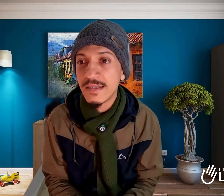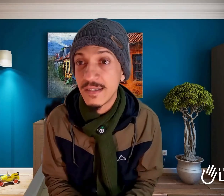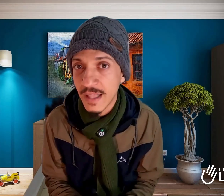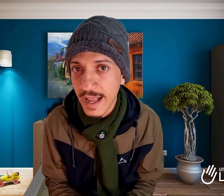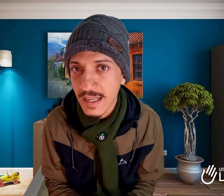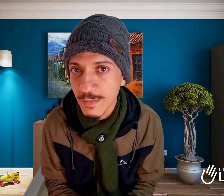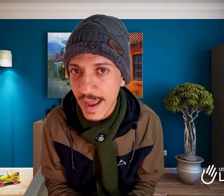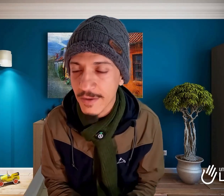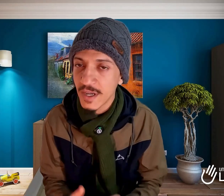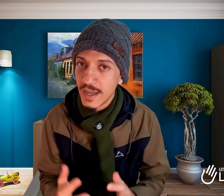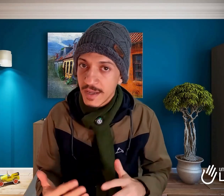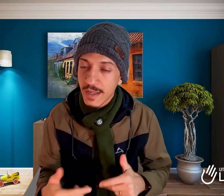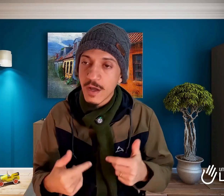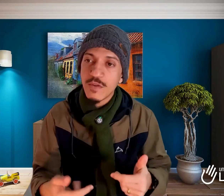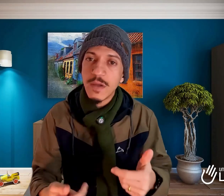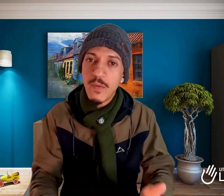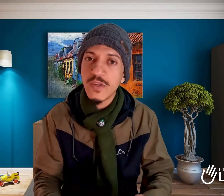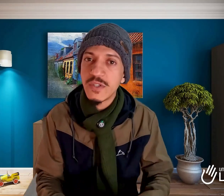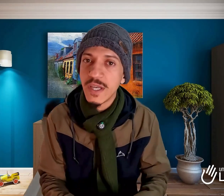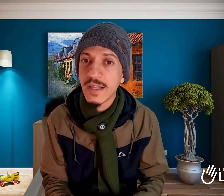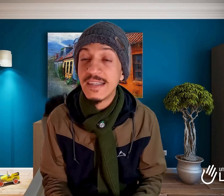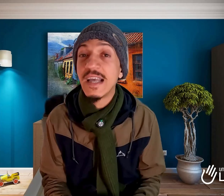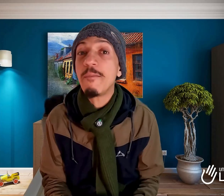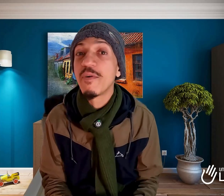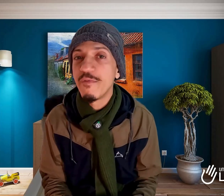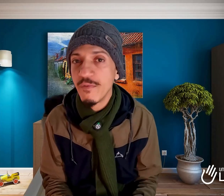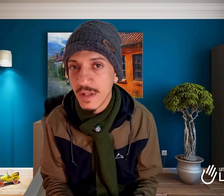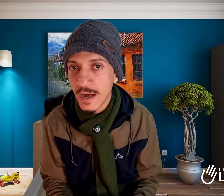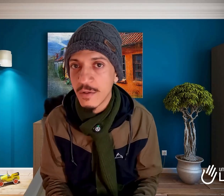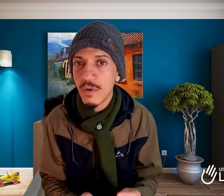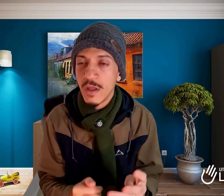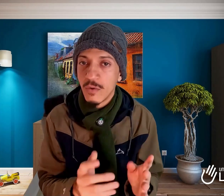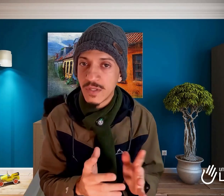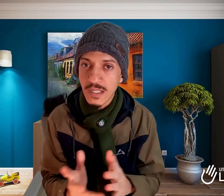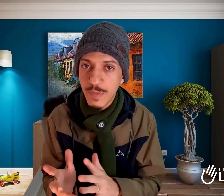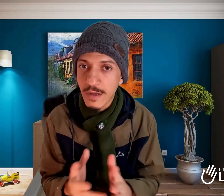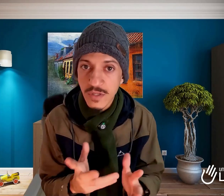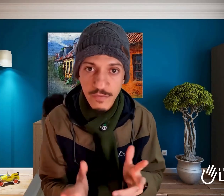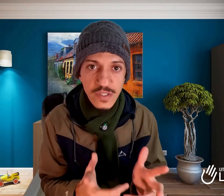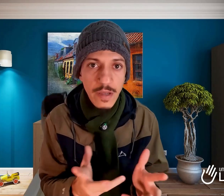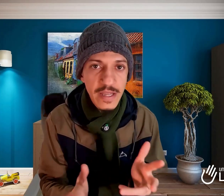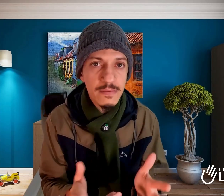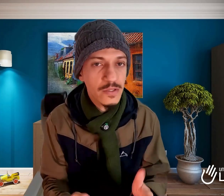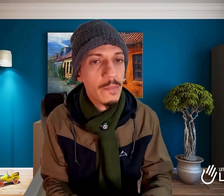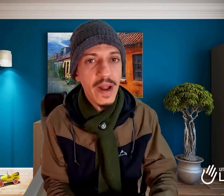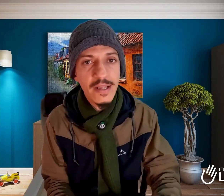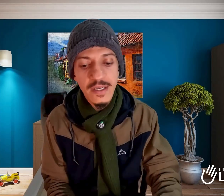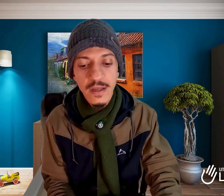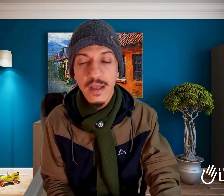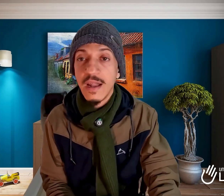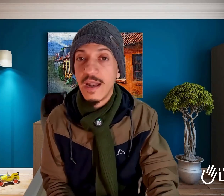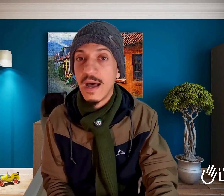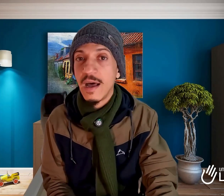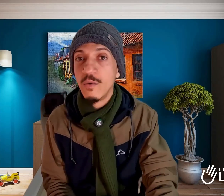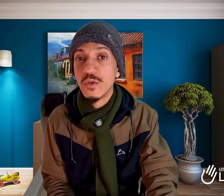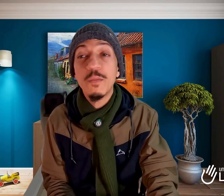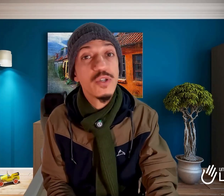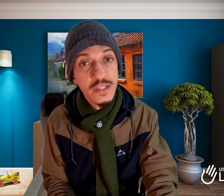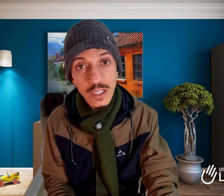três aspectos, então você pode ir se aprofundando nos aspectos que você mesmo, na sua prática, nos tipos de atendimento